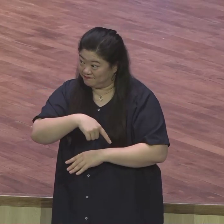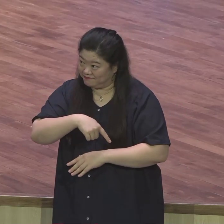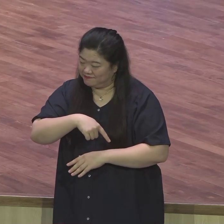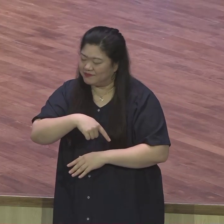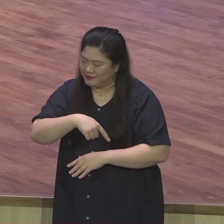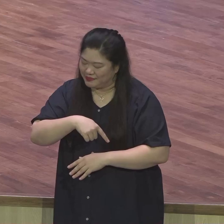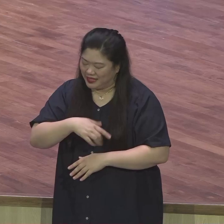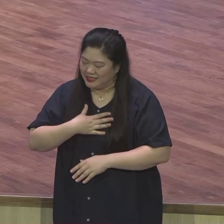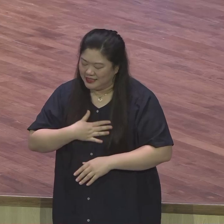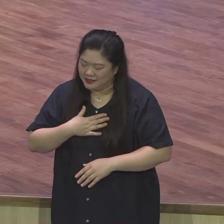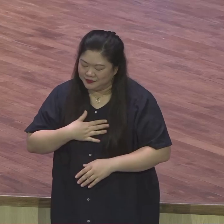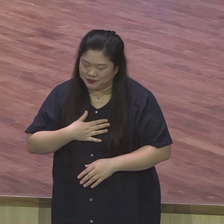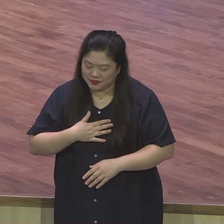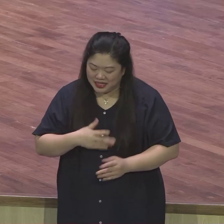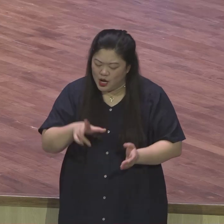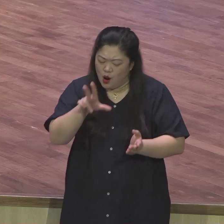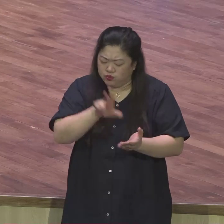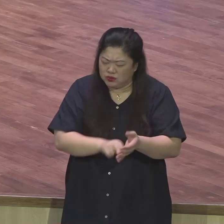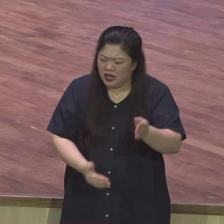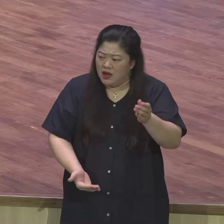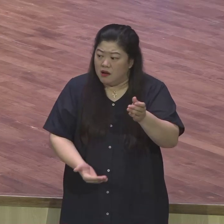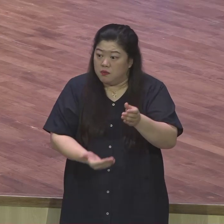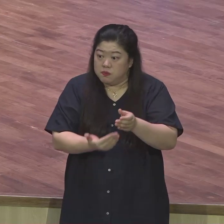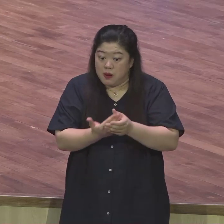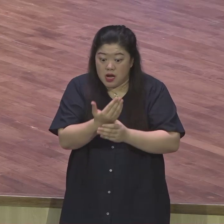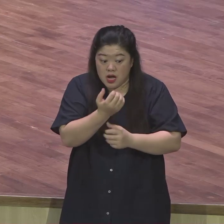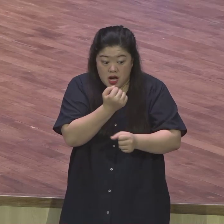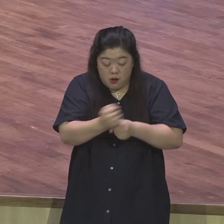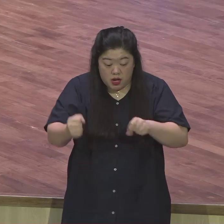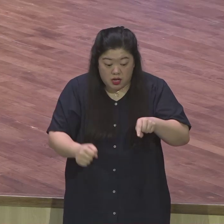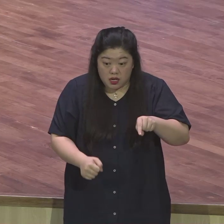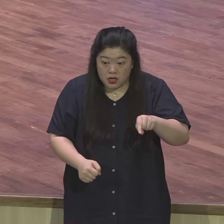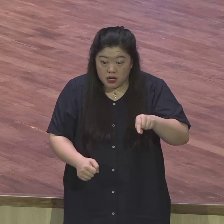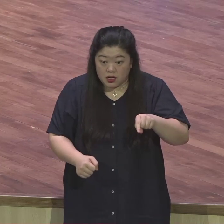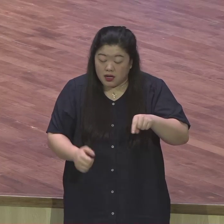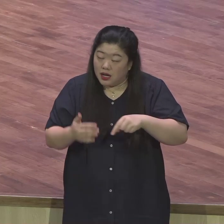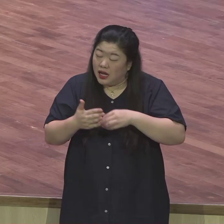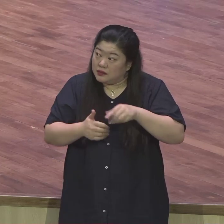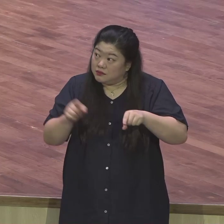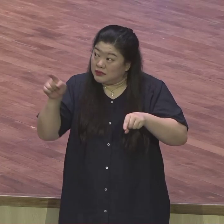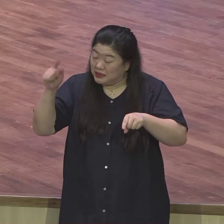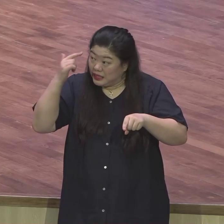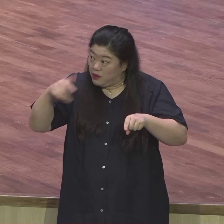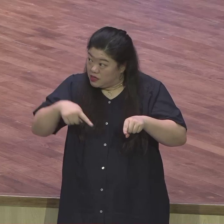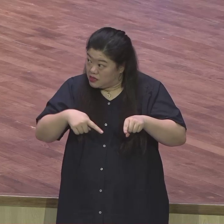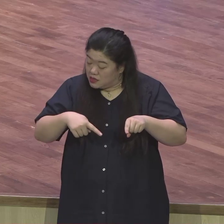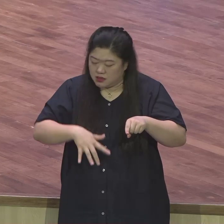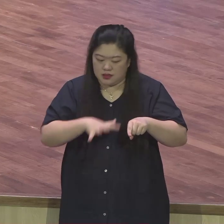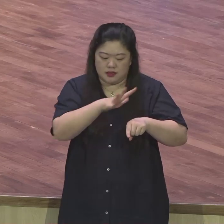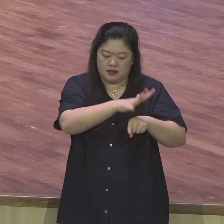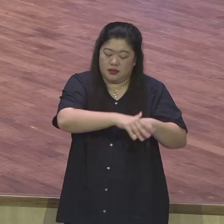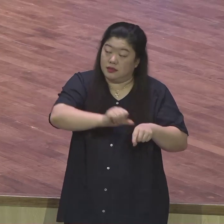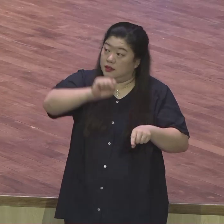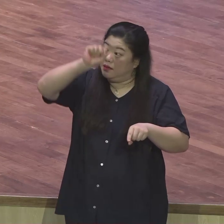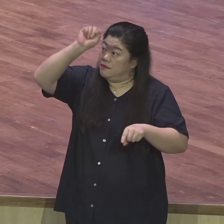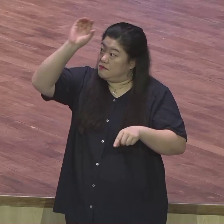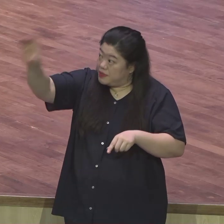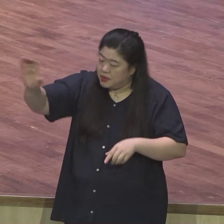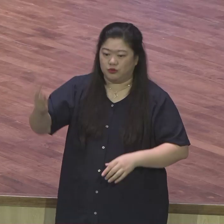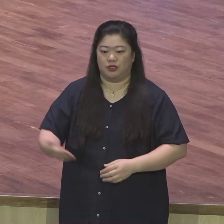문제사건 앞에 이리 일비안은 흔들리지 않습니다 자 같이 한 고백업션 나는